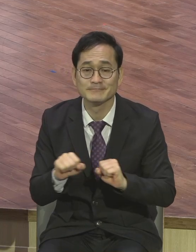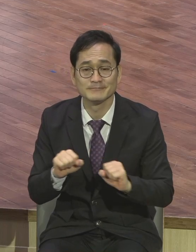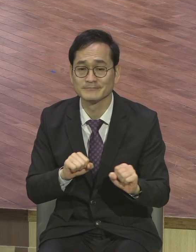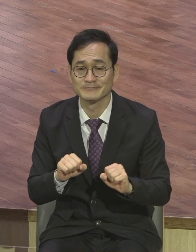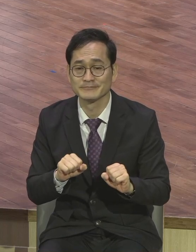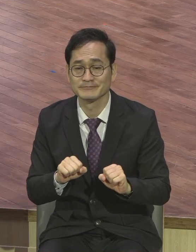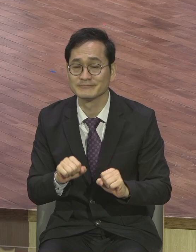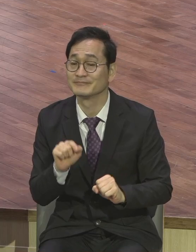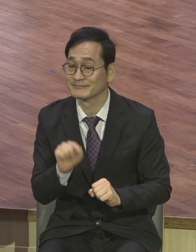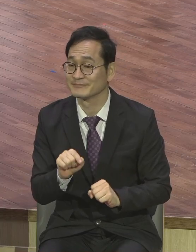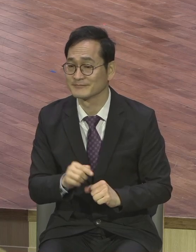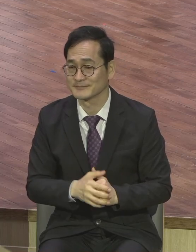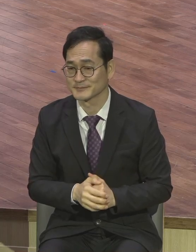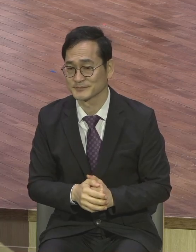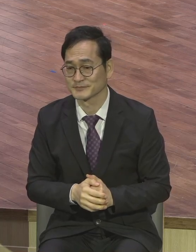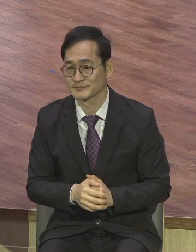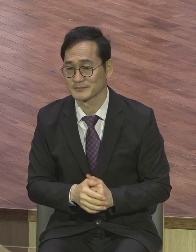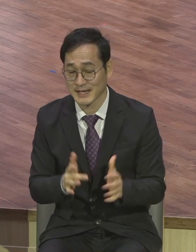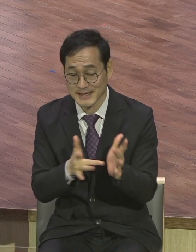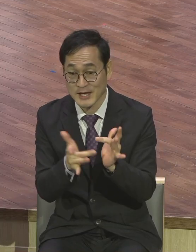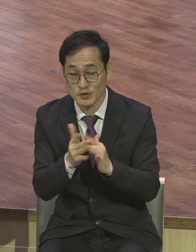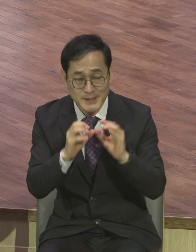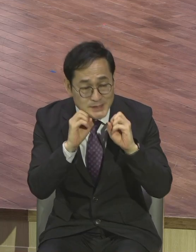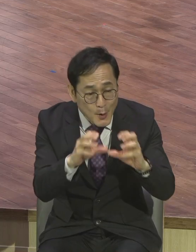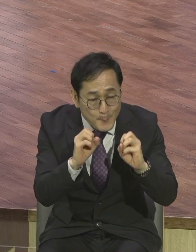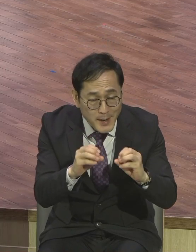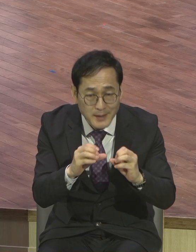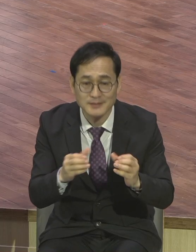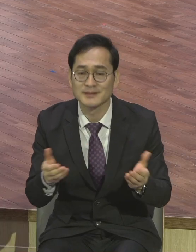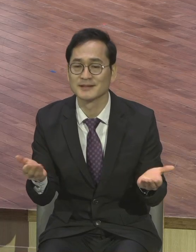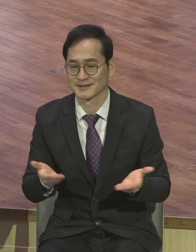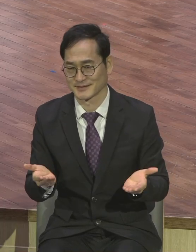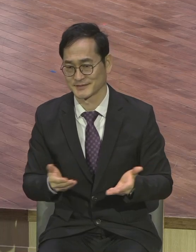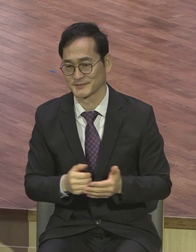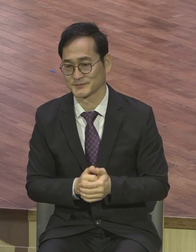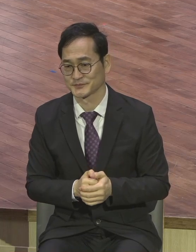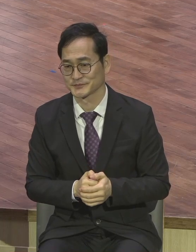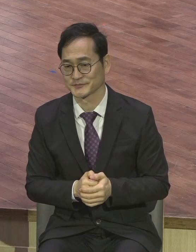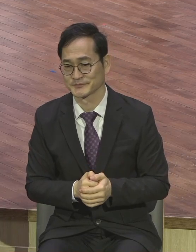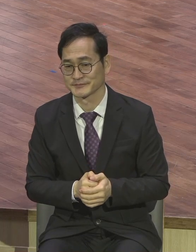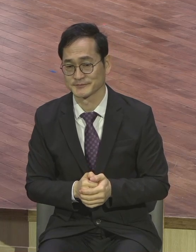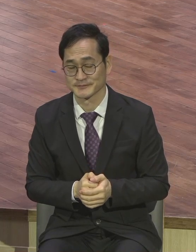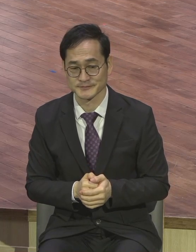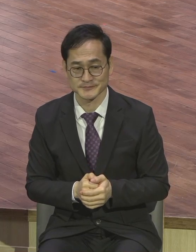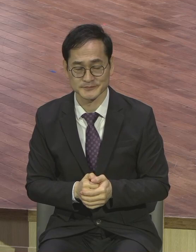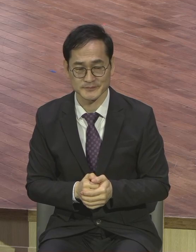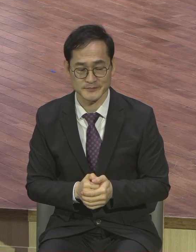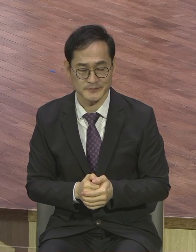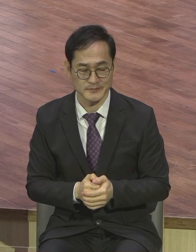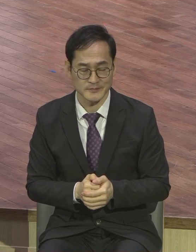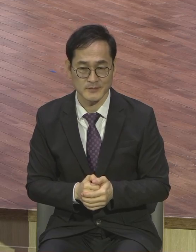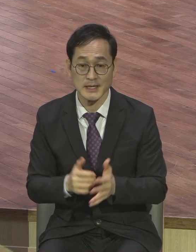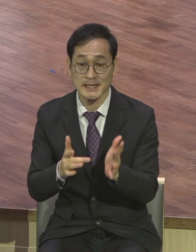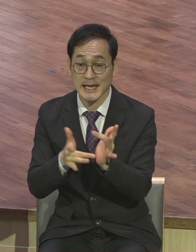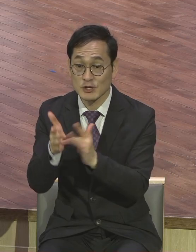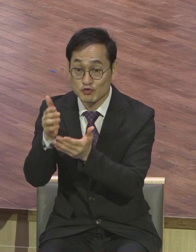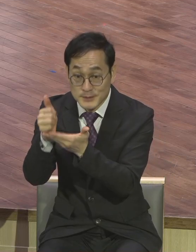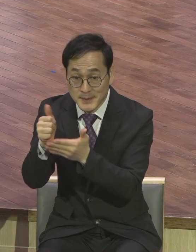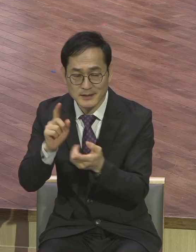그리스도를 전파하는 삶이에요. 예수 그리스도를 말하는 그 현장.